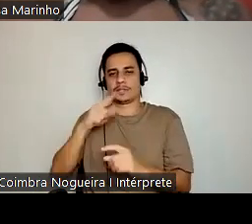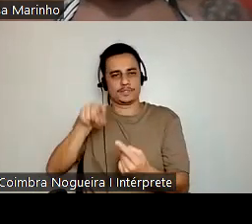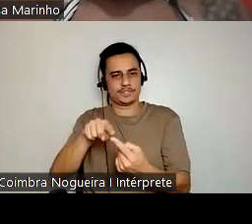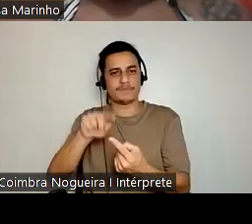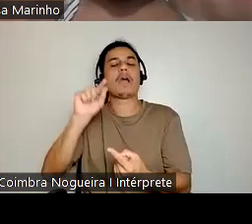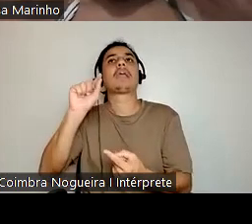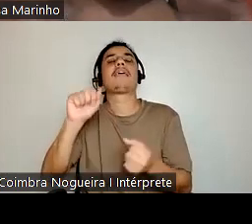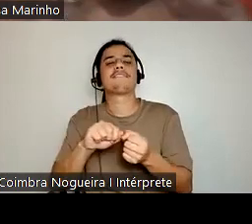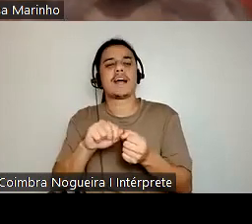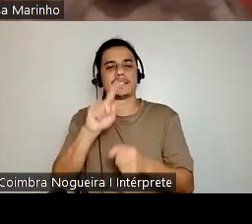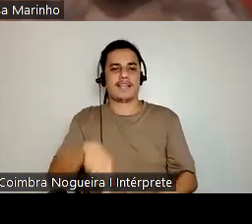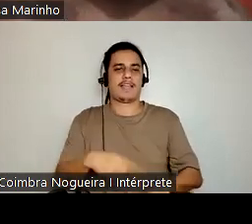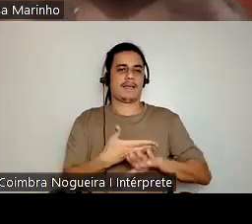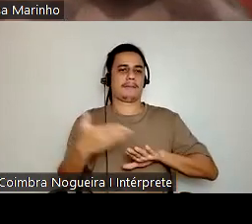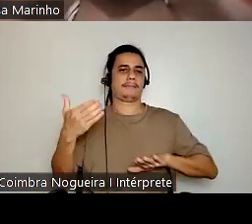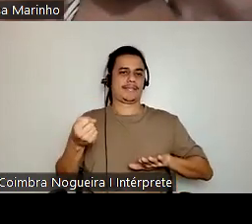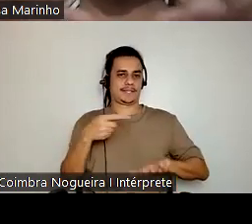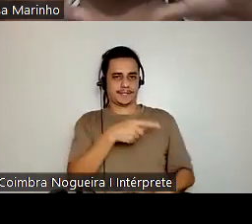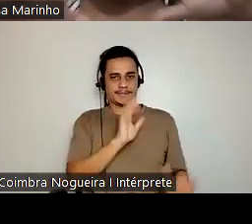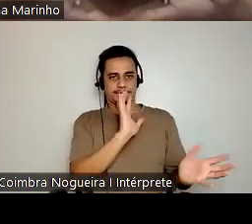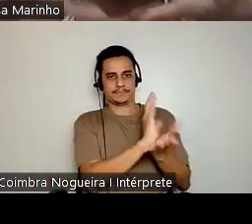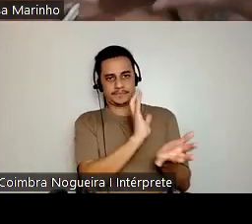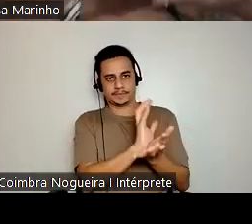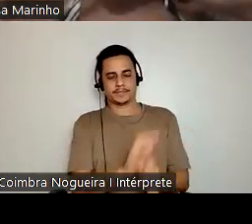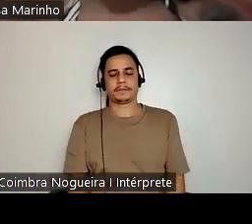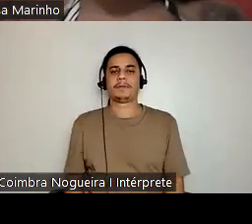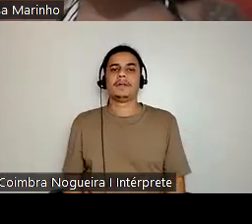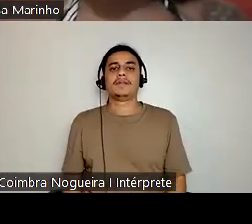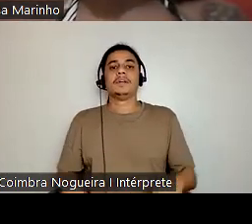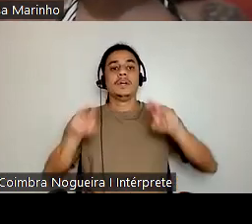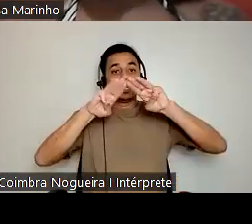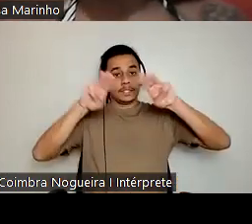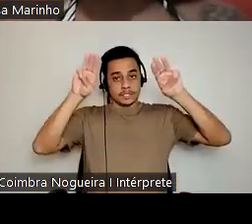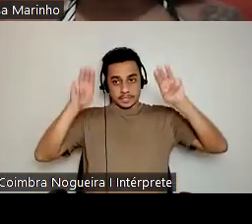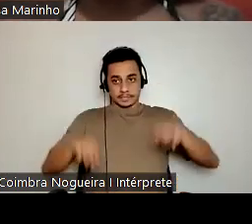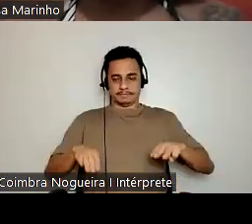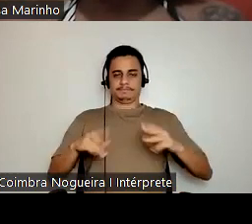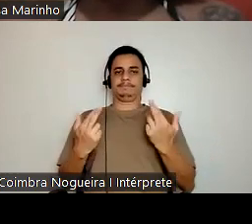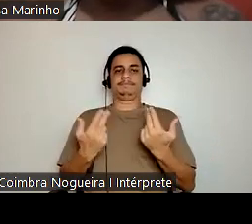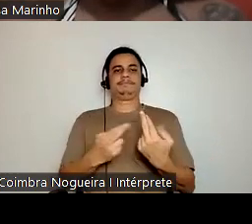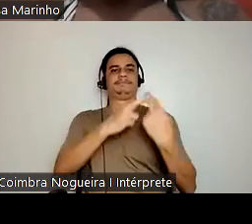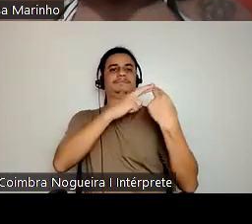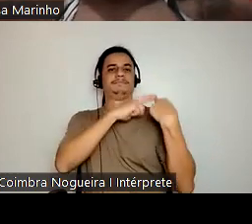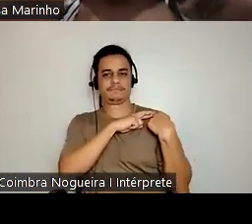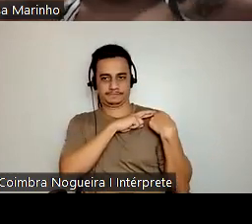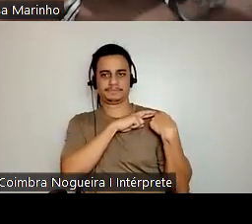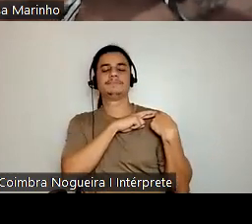E aí, como eu disse para vocês, o museu vai ser um dos grandes responsáveis